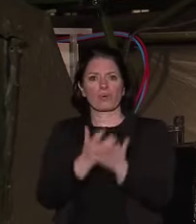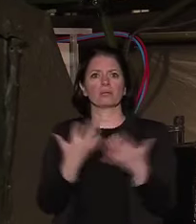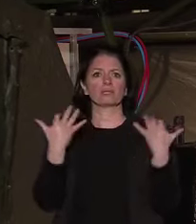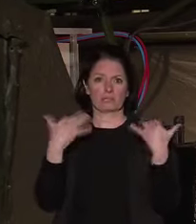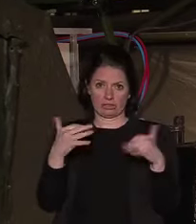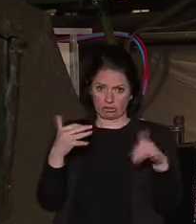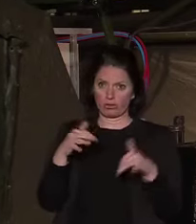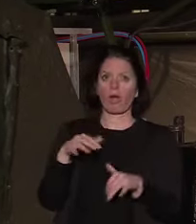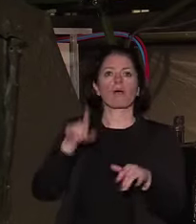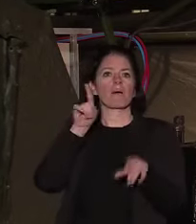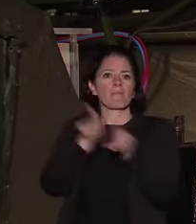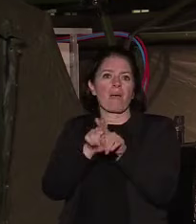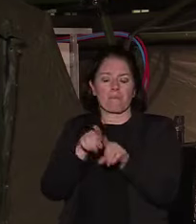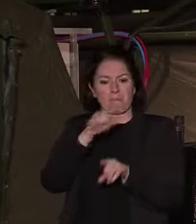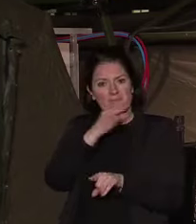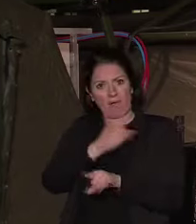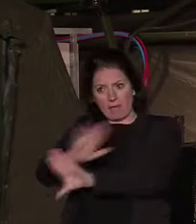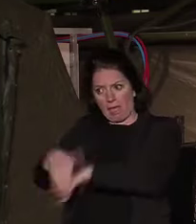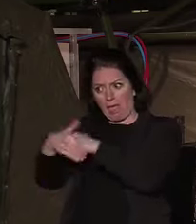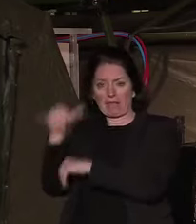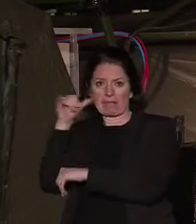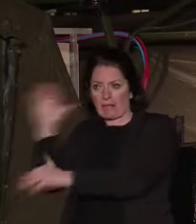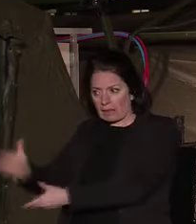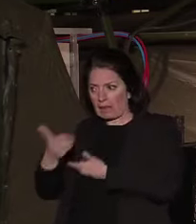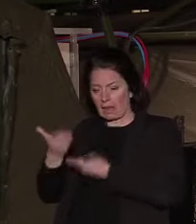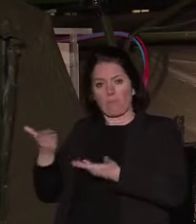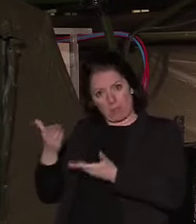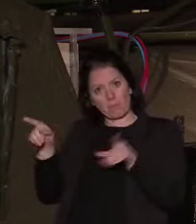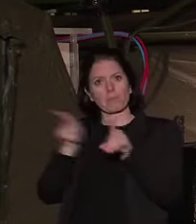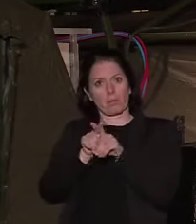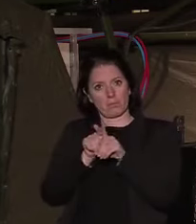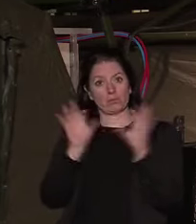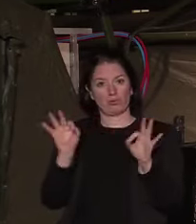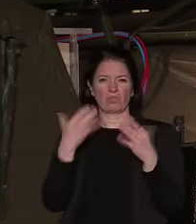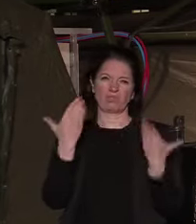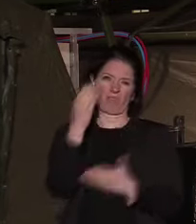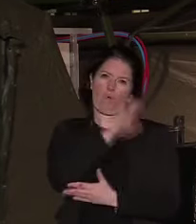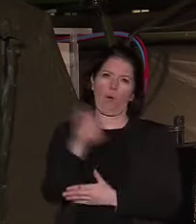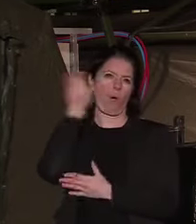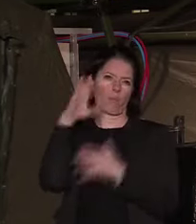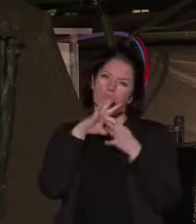pour nos voisins italiens. C'est cela aussi, l'Europe, la vraie, cette solidarité.